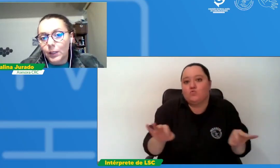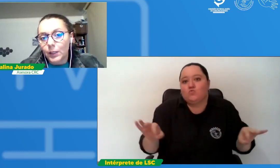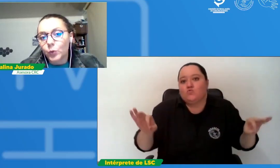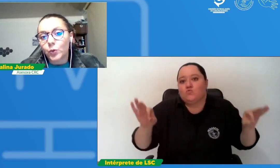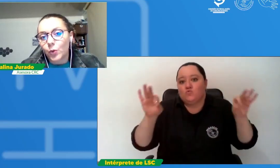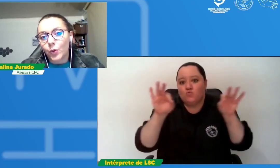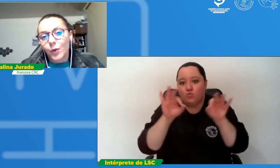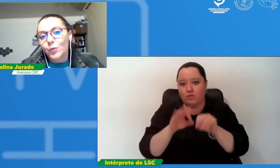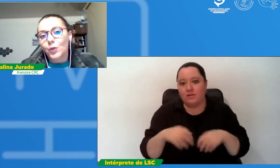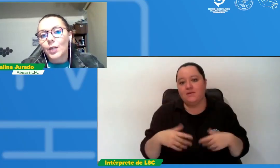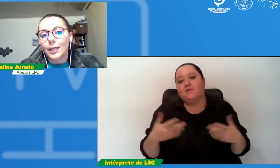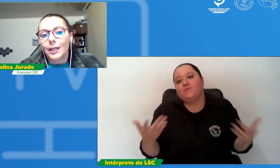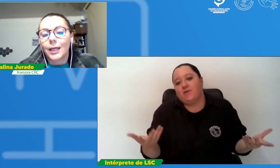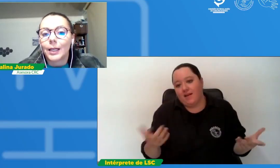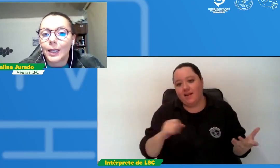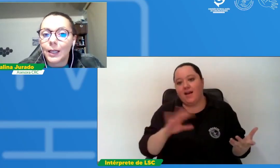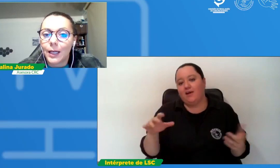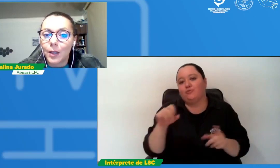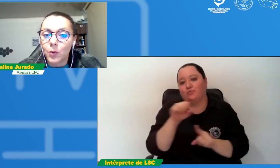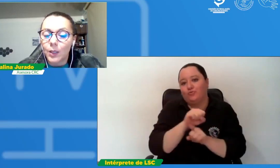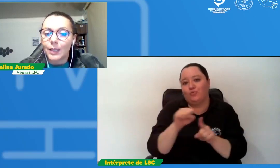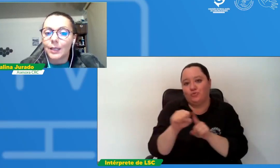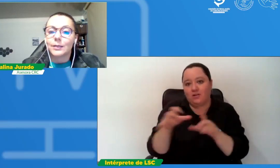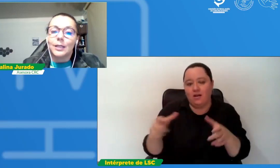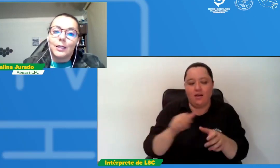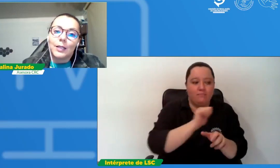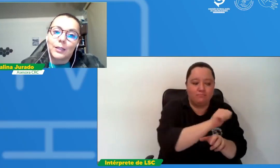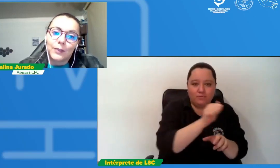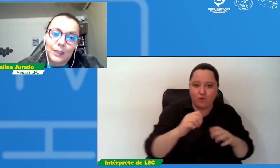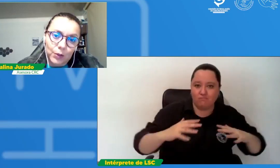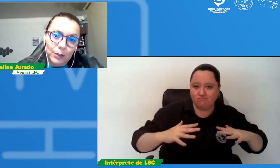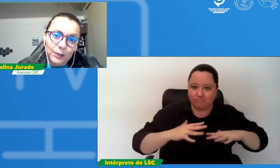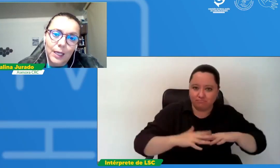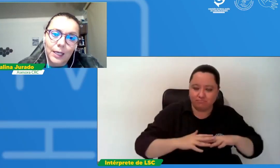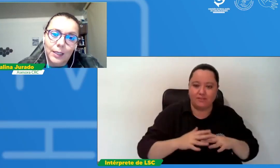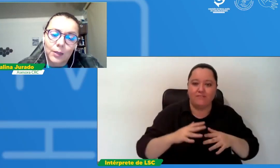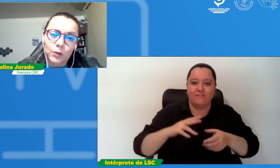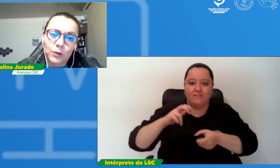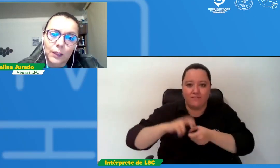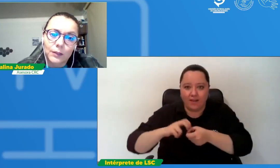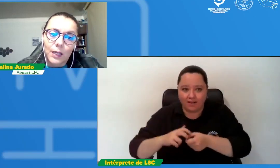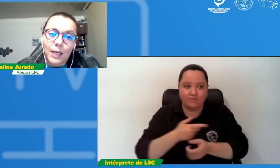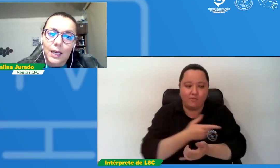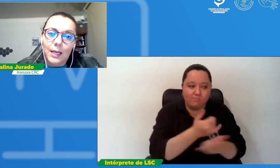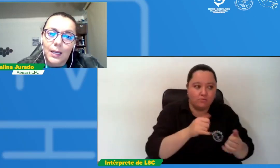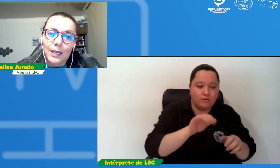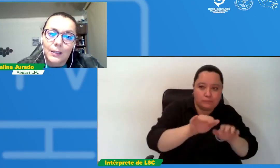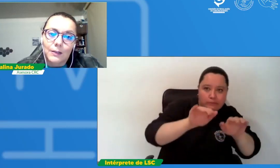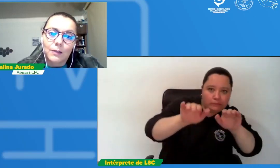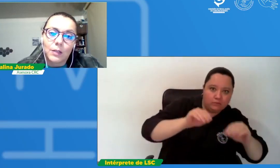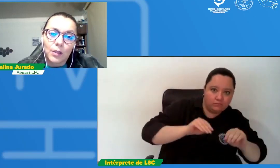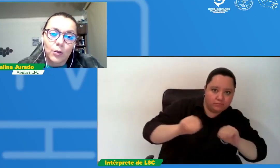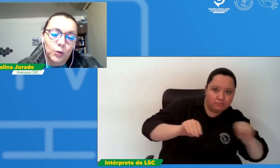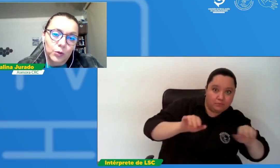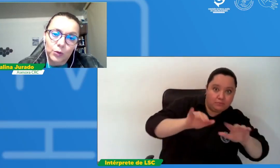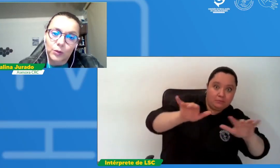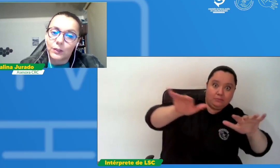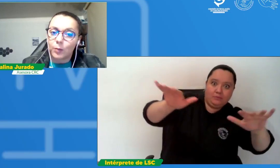el músculo social que cada una de las de las federaciones tiene entonces en ese sentido nosotros estamos